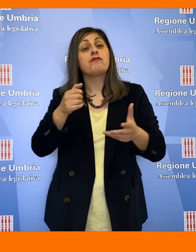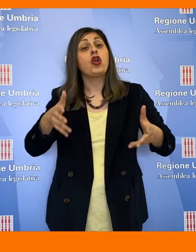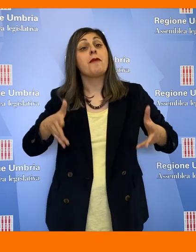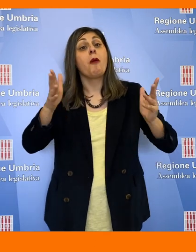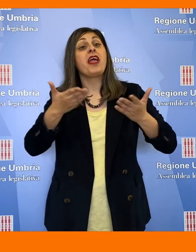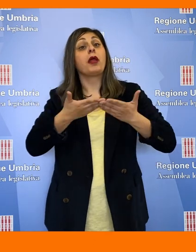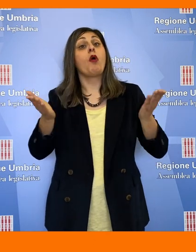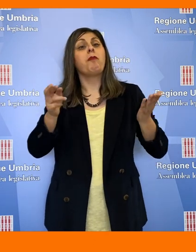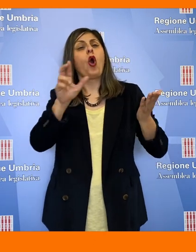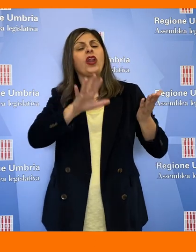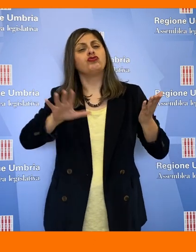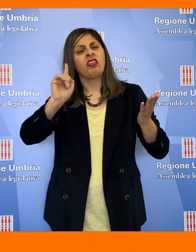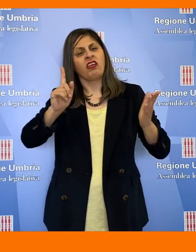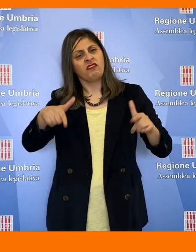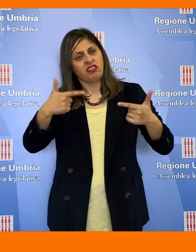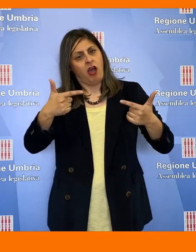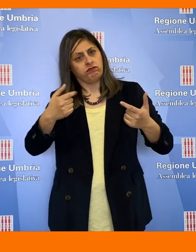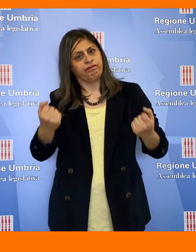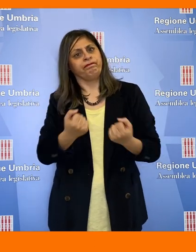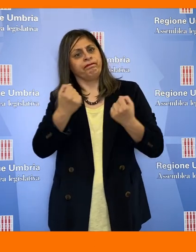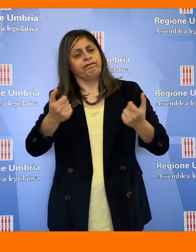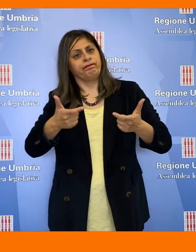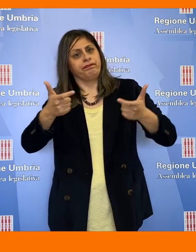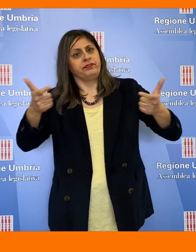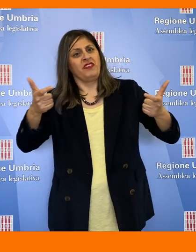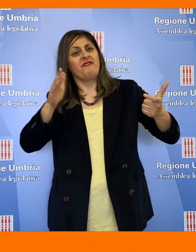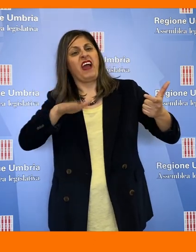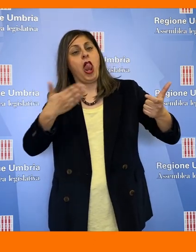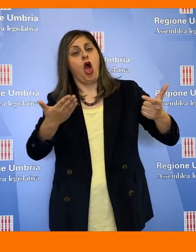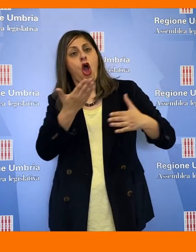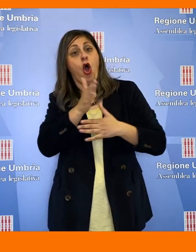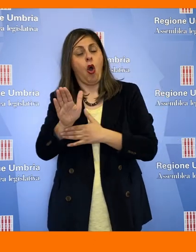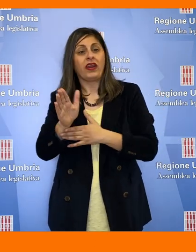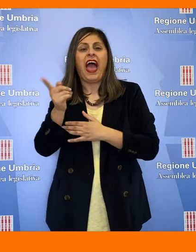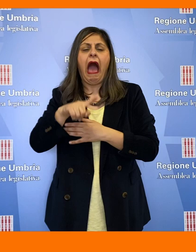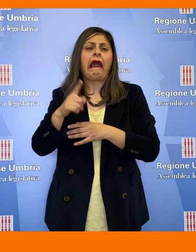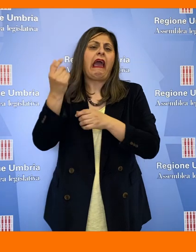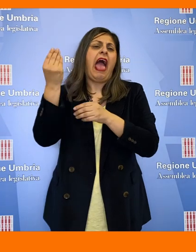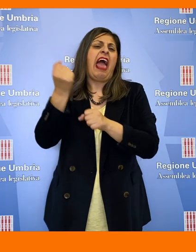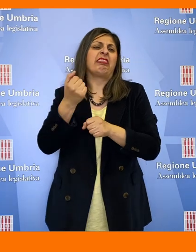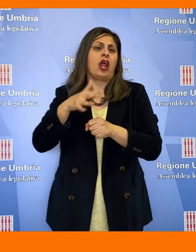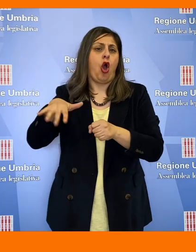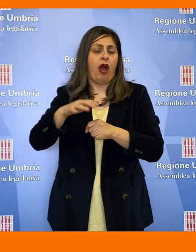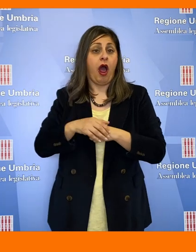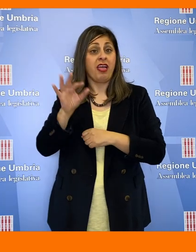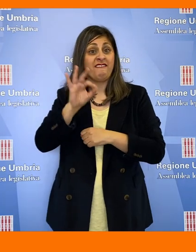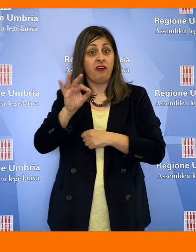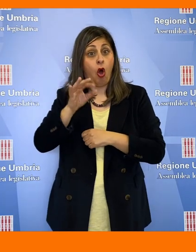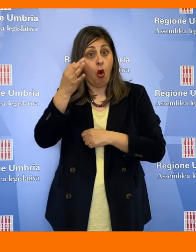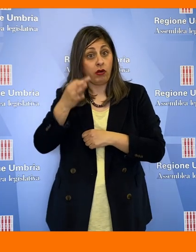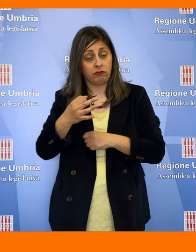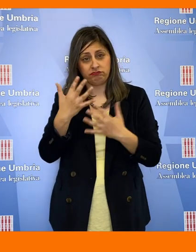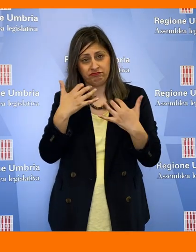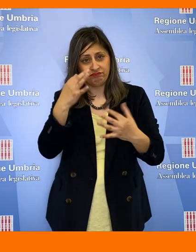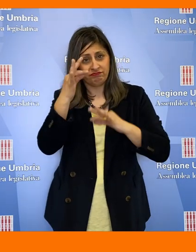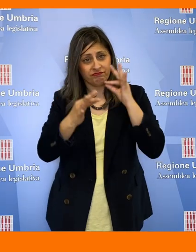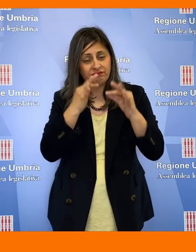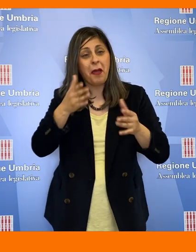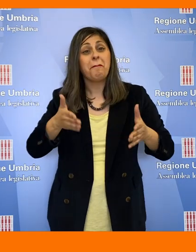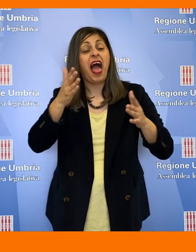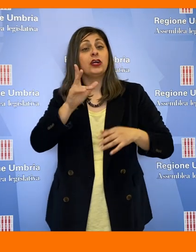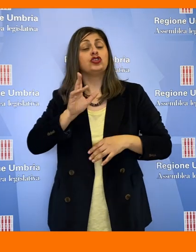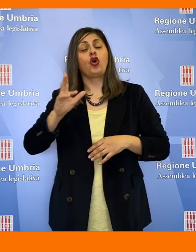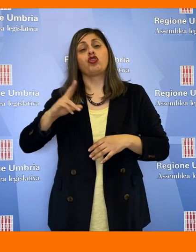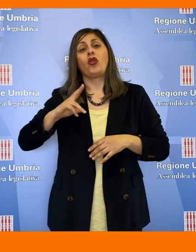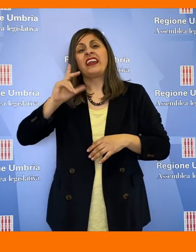immobiliare pubblico regionale e degli enti locali, illustrando l'atto in aula Fora spiegato che propone all'esecutivo di